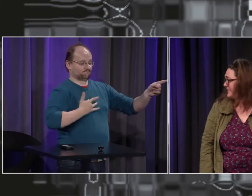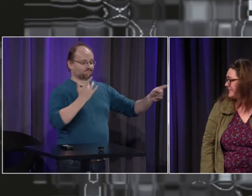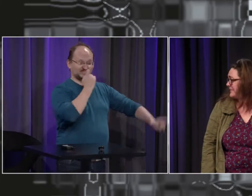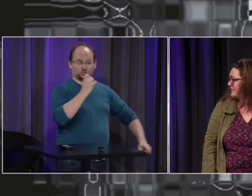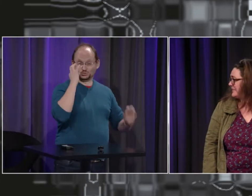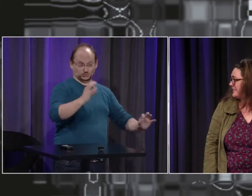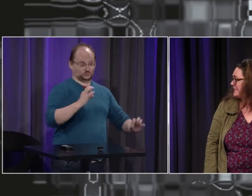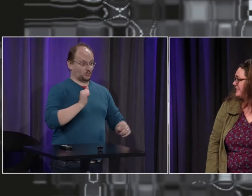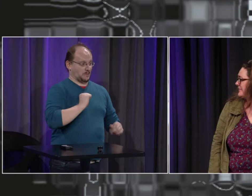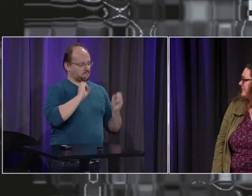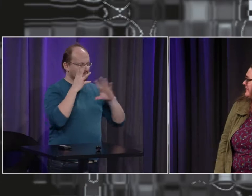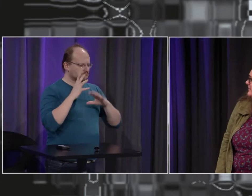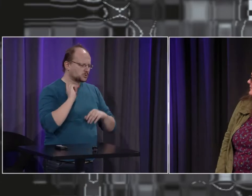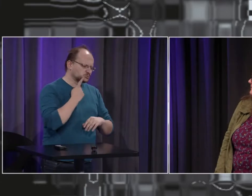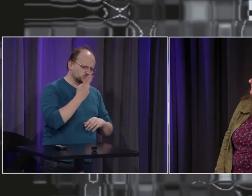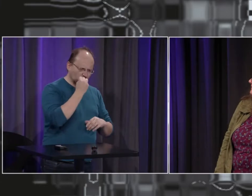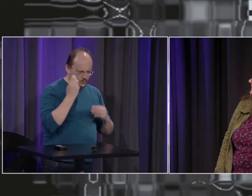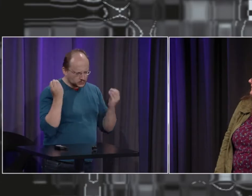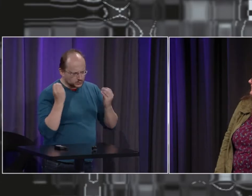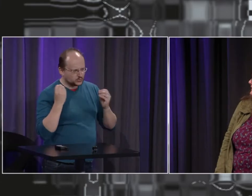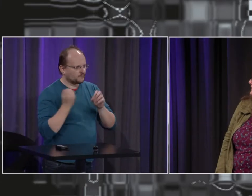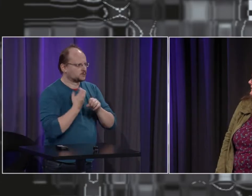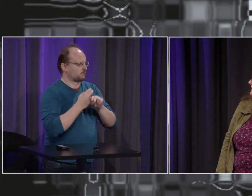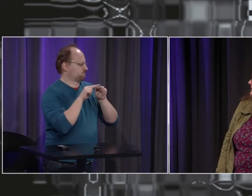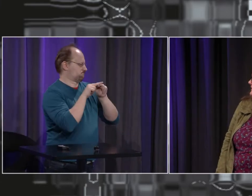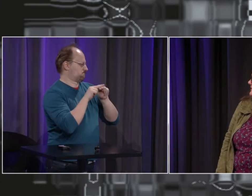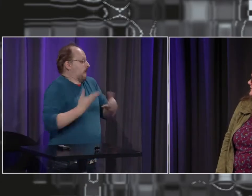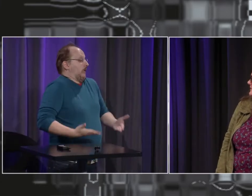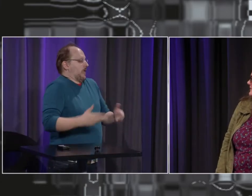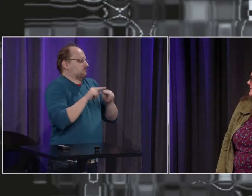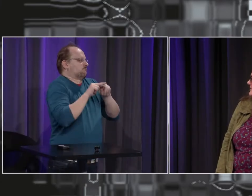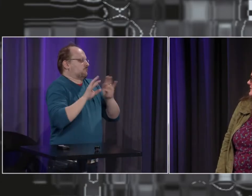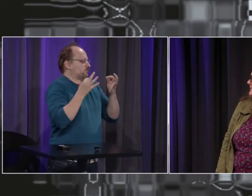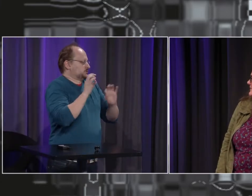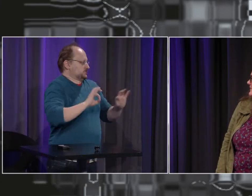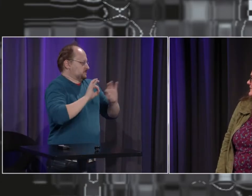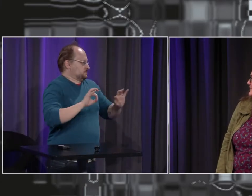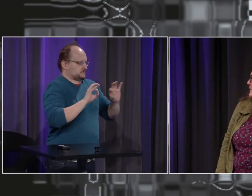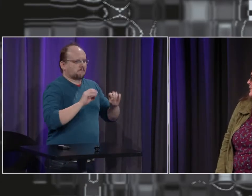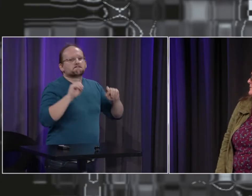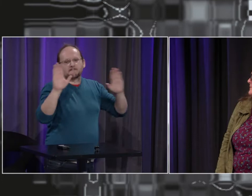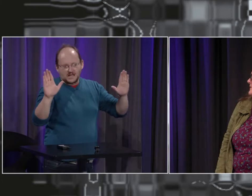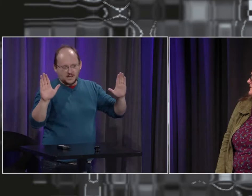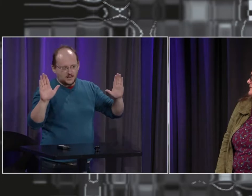ça c'est très intéressant c'est une question très intéressante parce où sont les sourds aveugles il n a aucune trace en tout cas moi je n'en ai pas trouvé